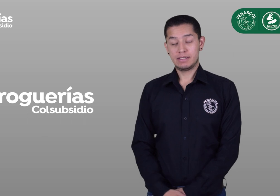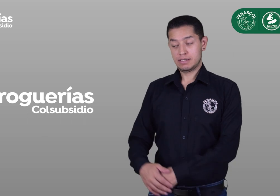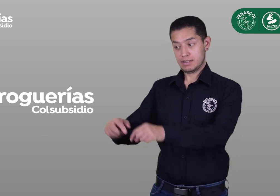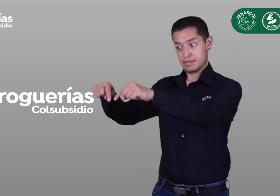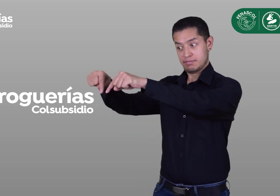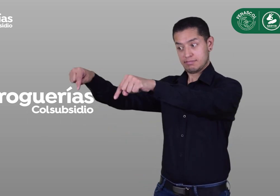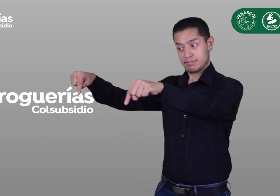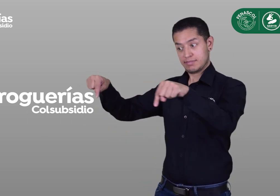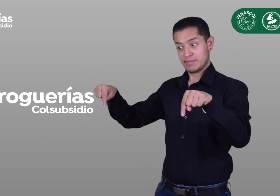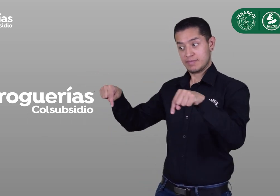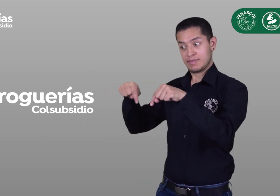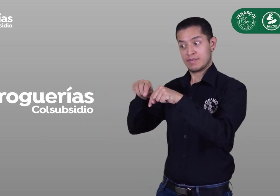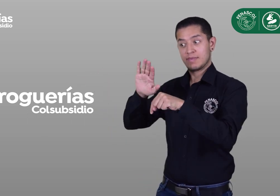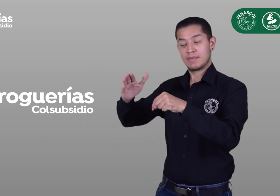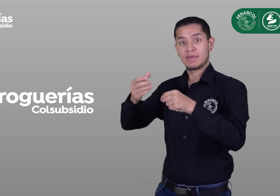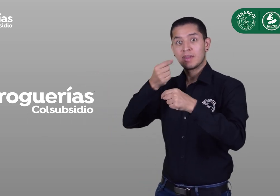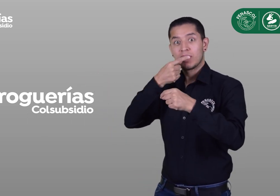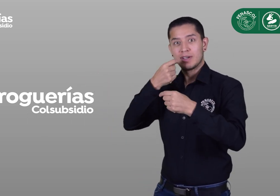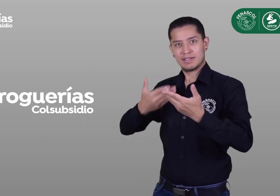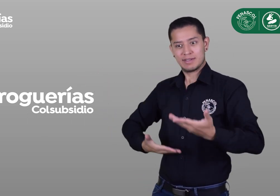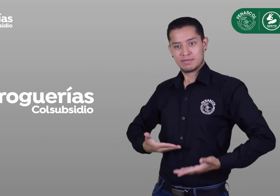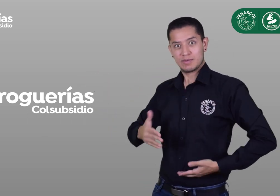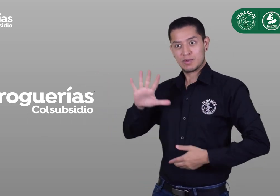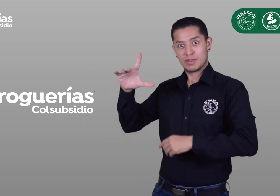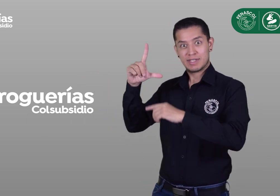En droguerías con subsidio le apuntan a la inclusión.